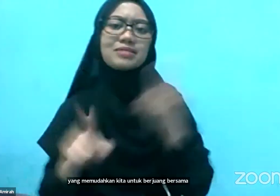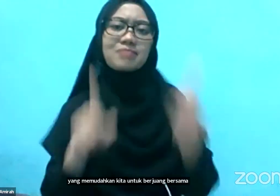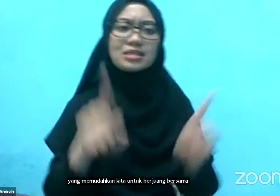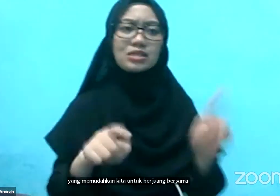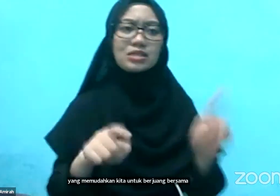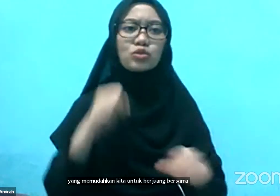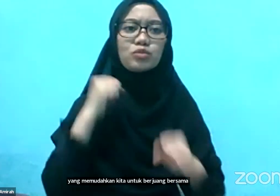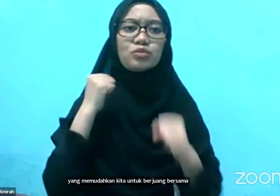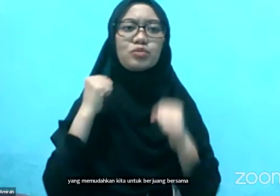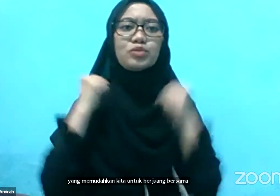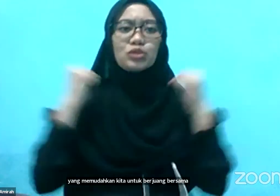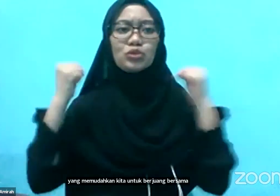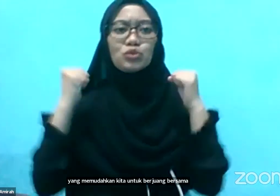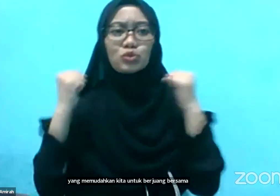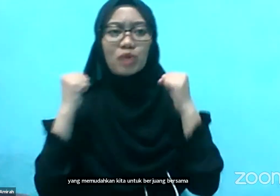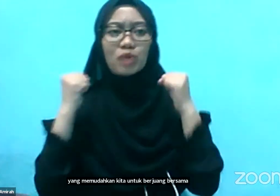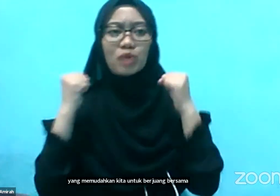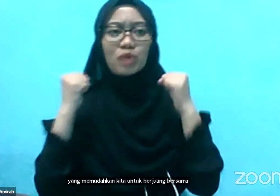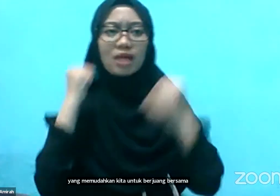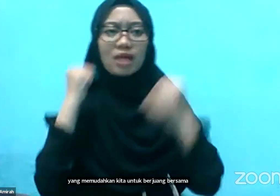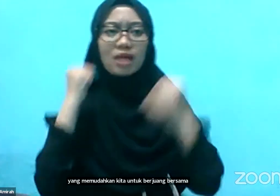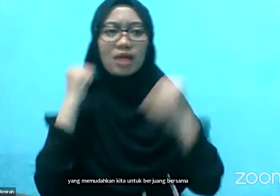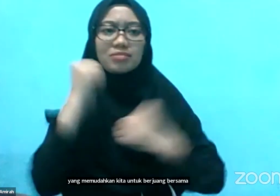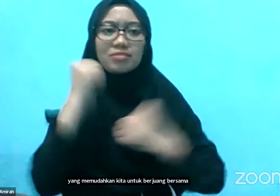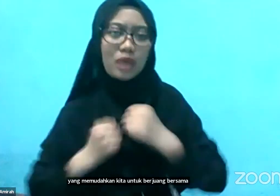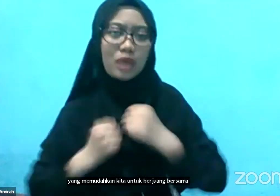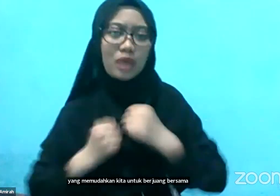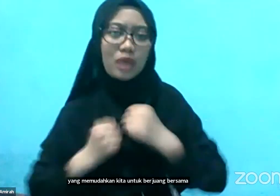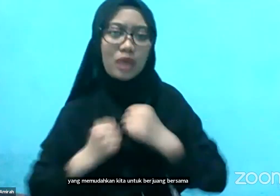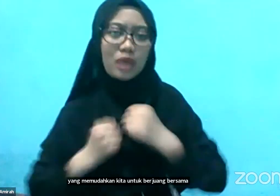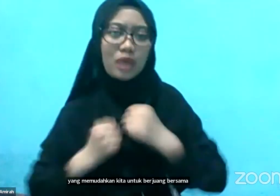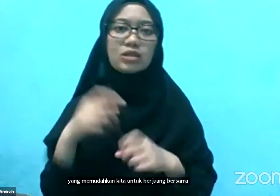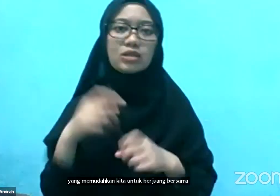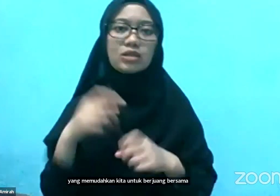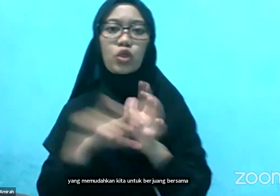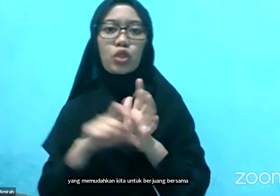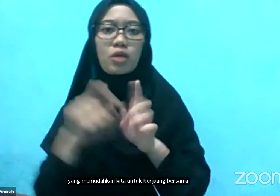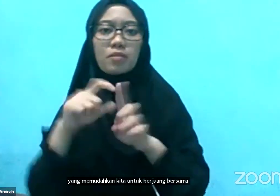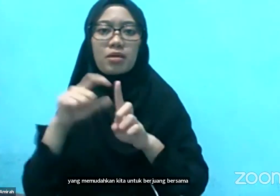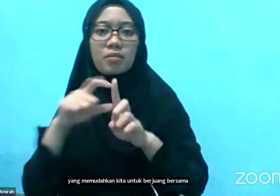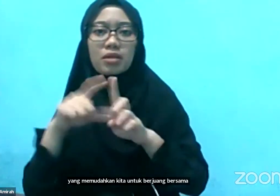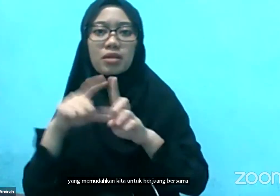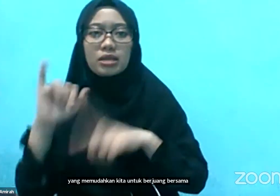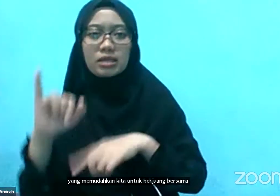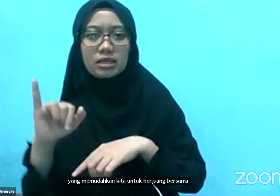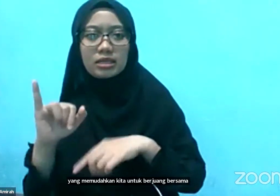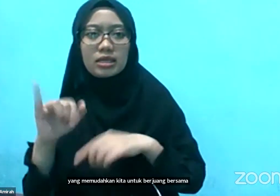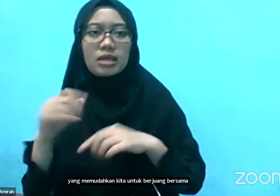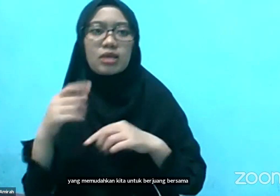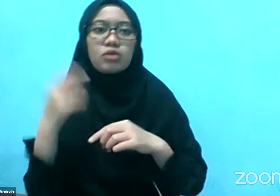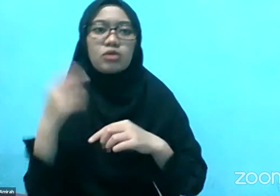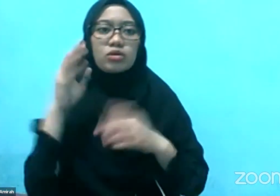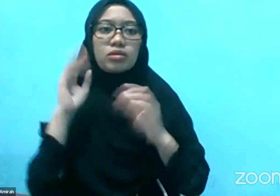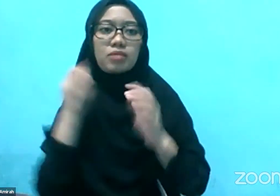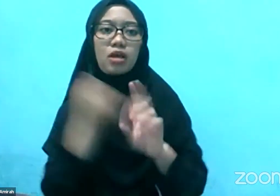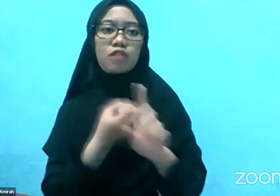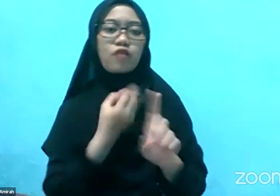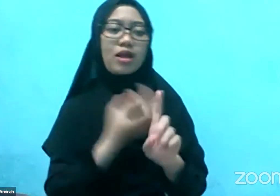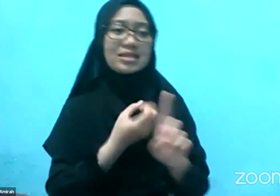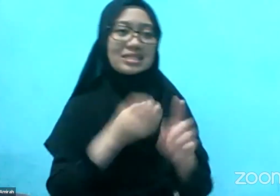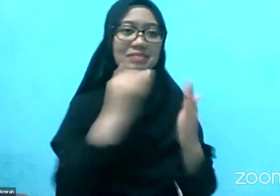kebijakan Pemerintah Terus gerkatin Yang terus mensosialisasikan Bisindonya